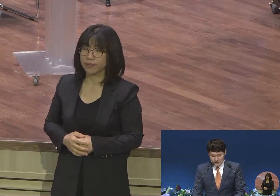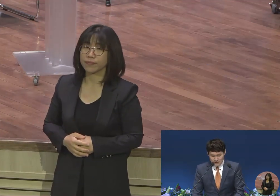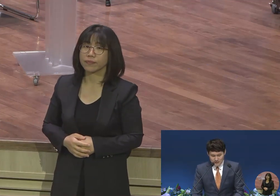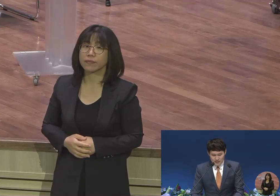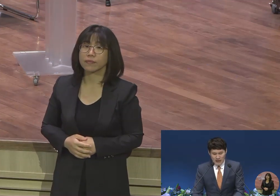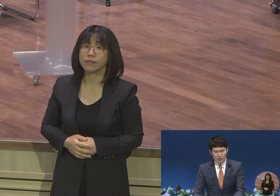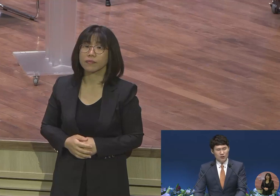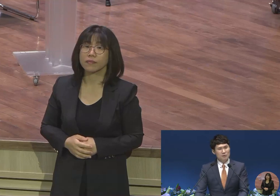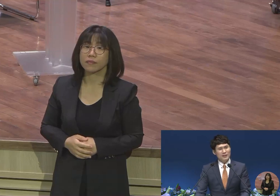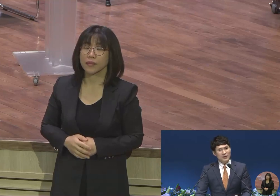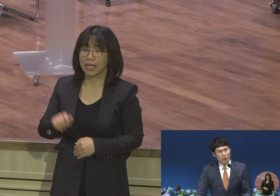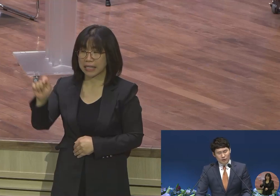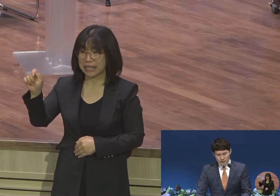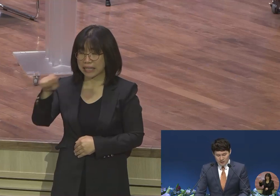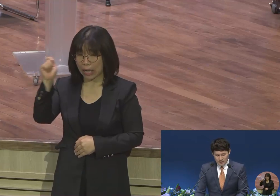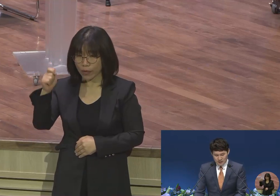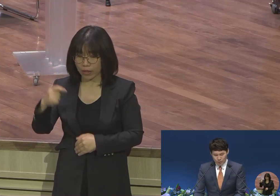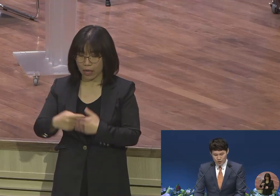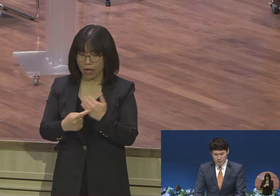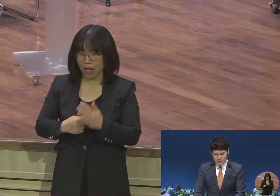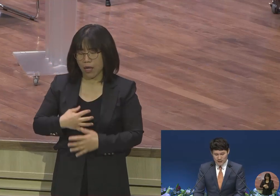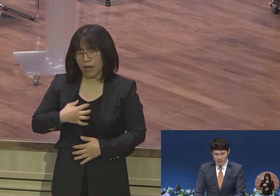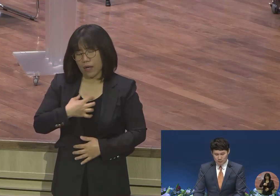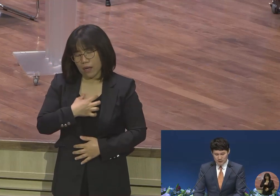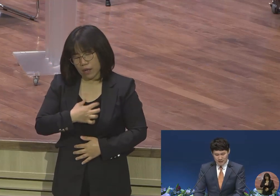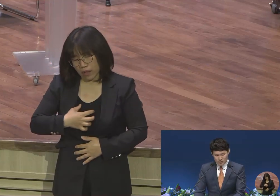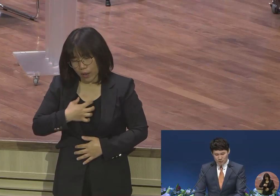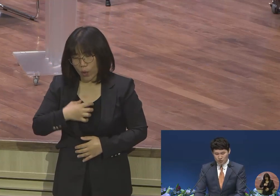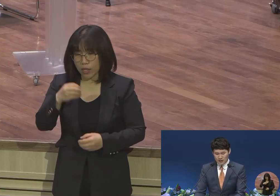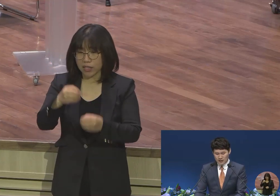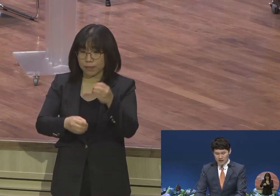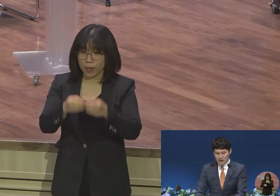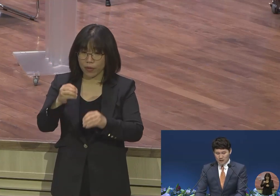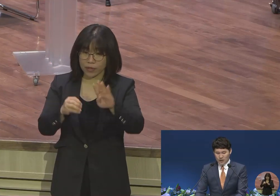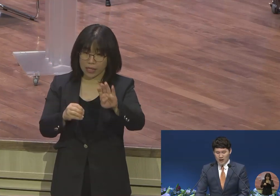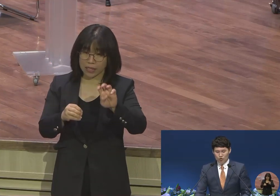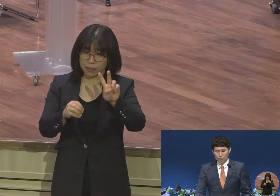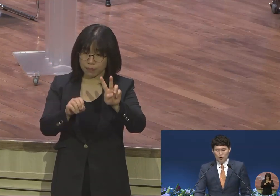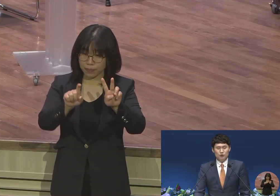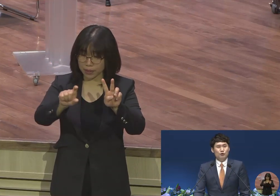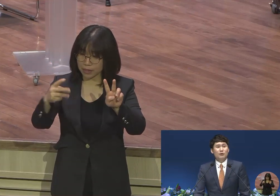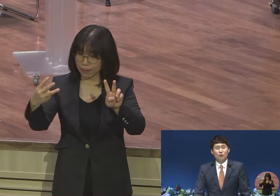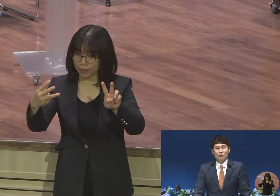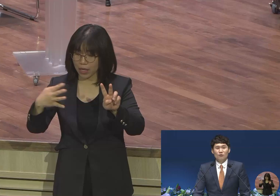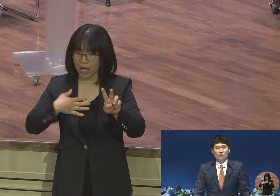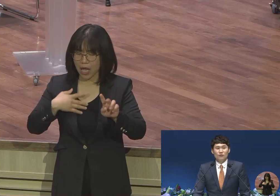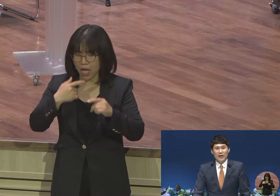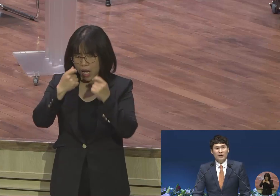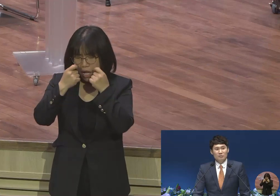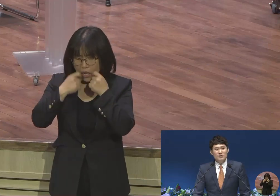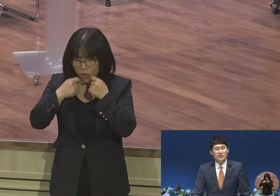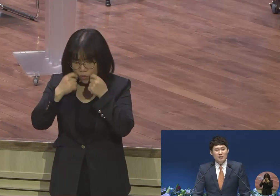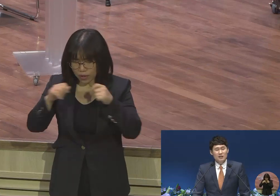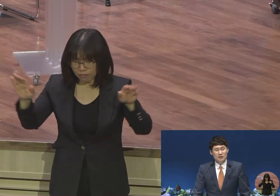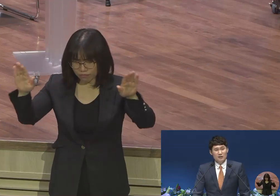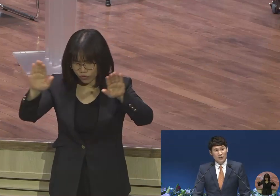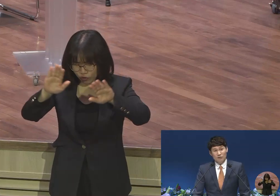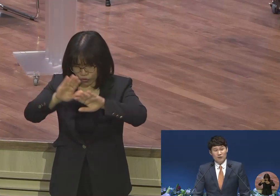다윗이 얼마나 괴로웠는지 오늘 10편 42편 3절에 보니까 내 눈물이 주야로 내 음식이 되었다